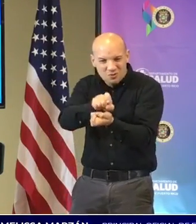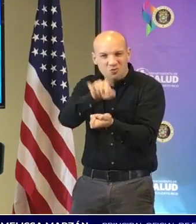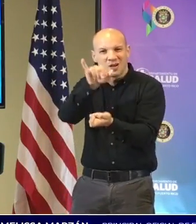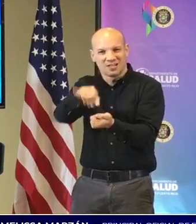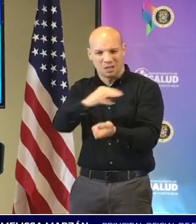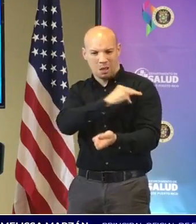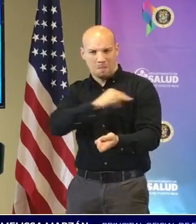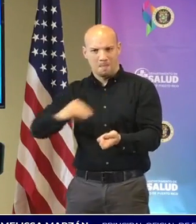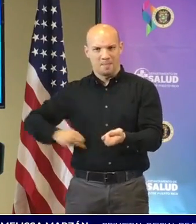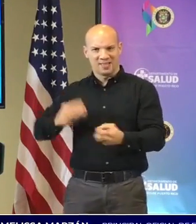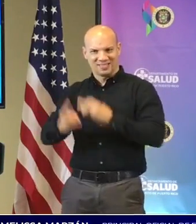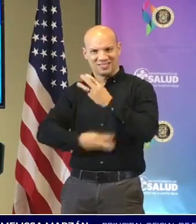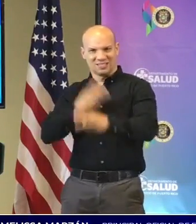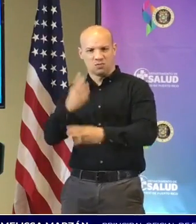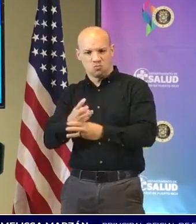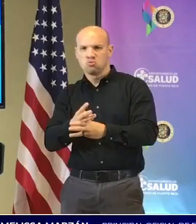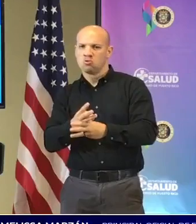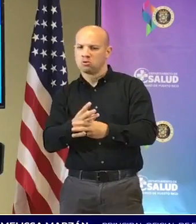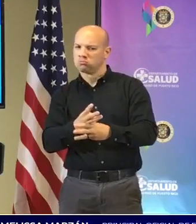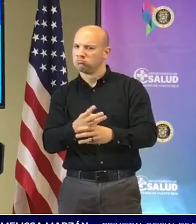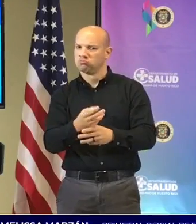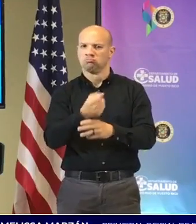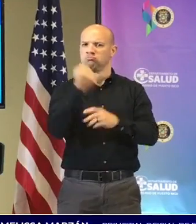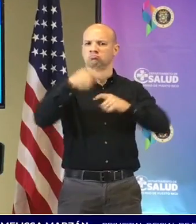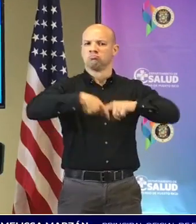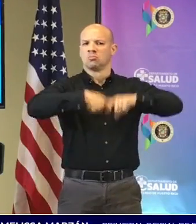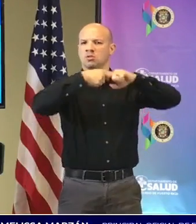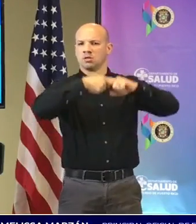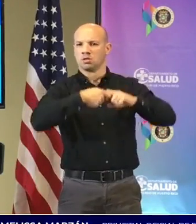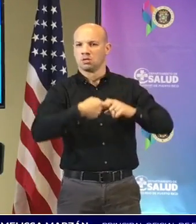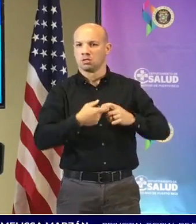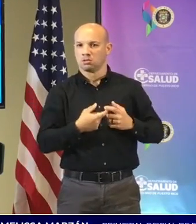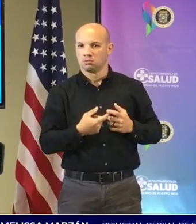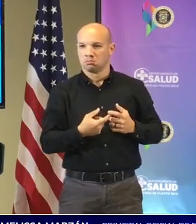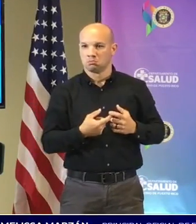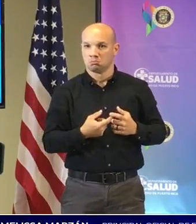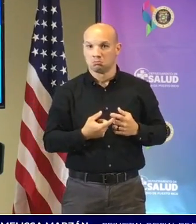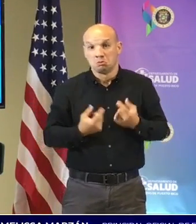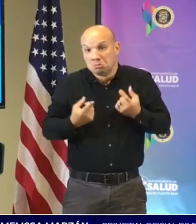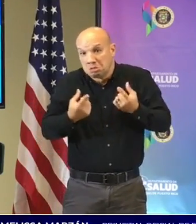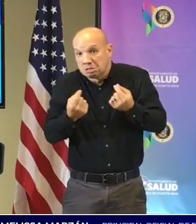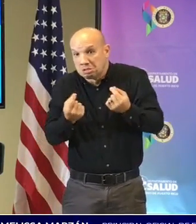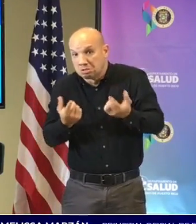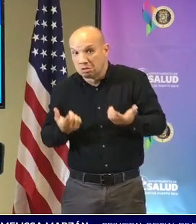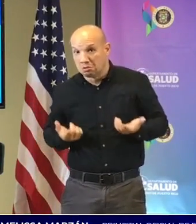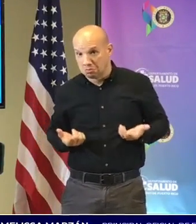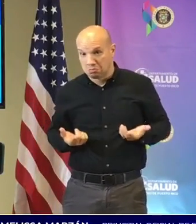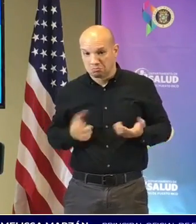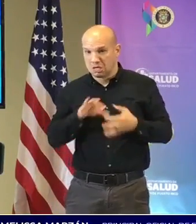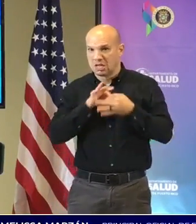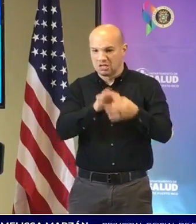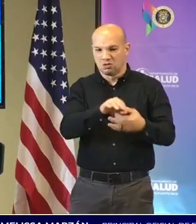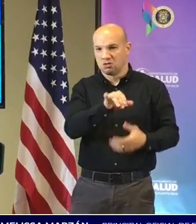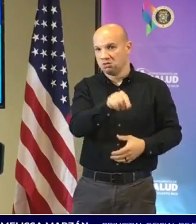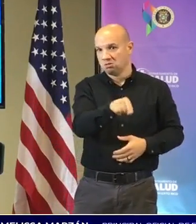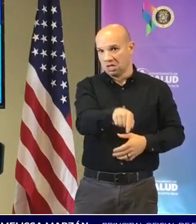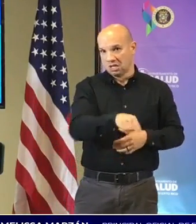mundo se cancelara y cuál fue entonces la gestión de la agencia referente a ese